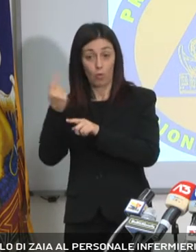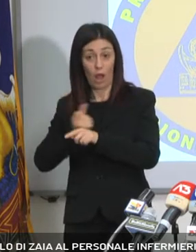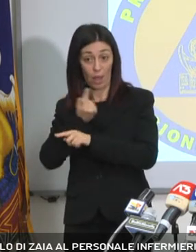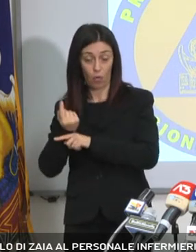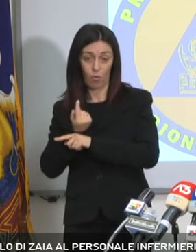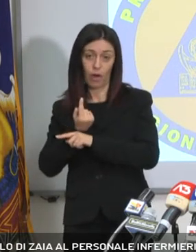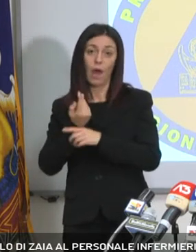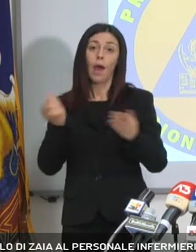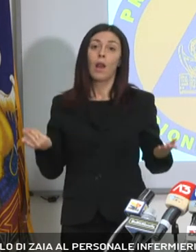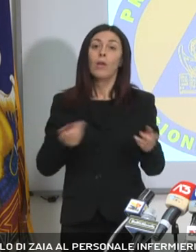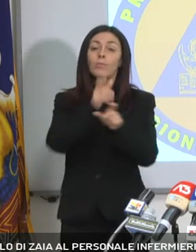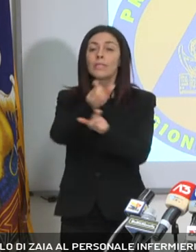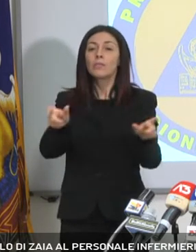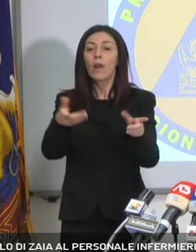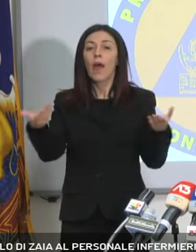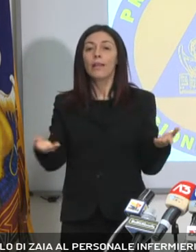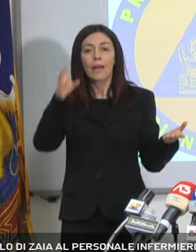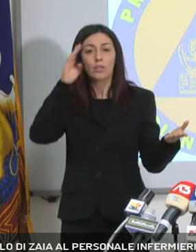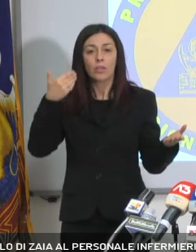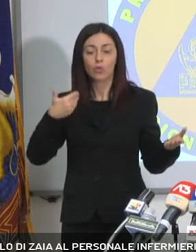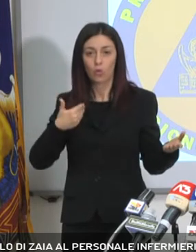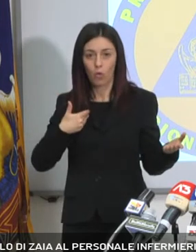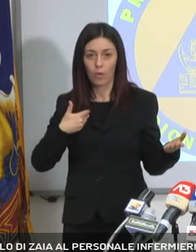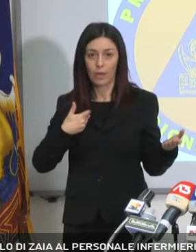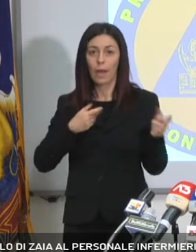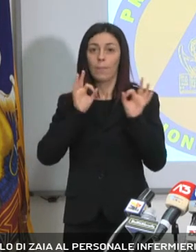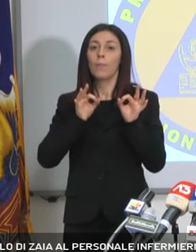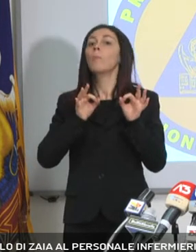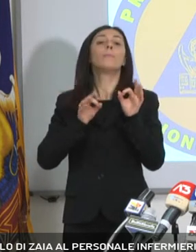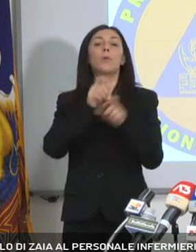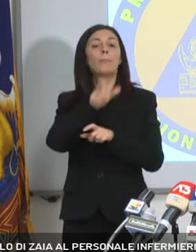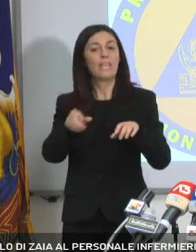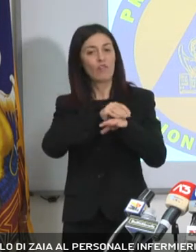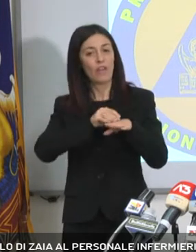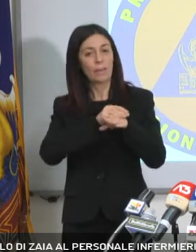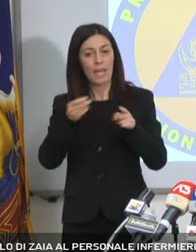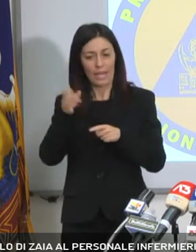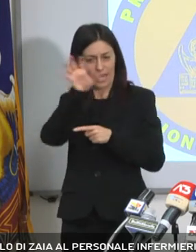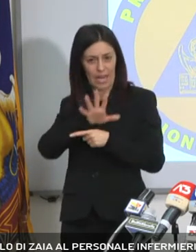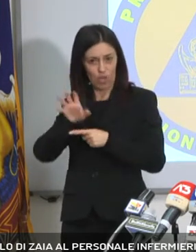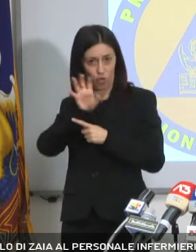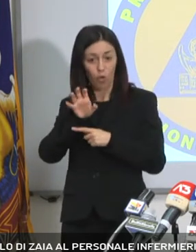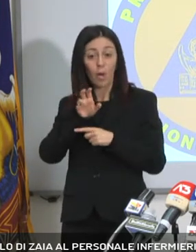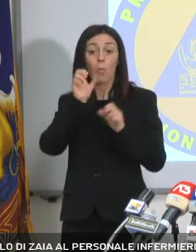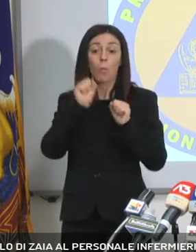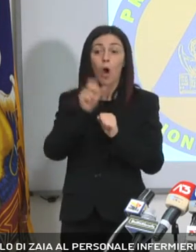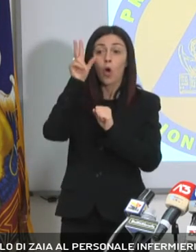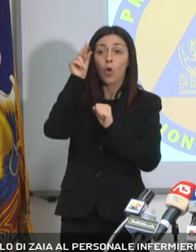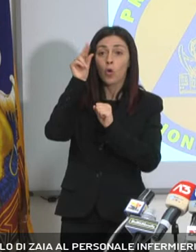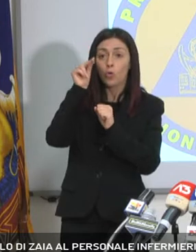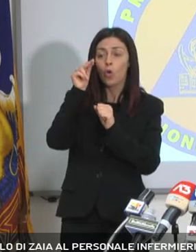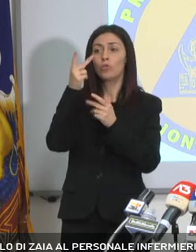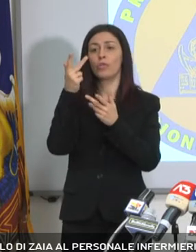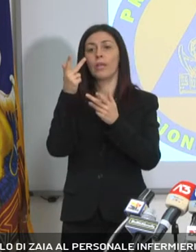stanno ascoltando, che sono il nostro personale infermieristico della Regione, che conoscono il personale infermieristico della Regione, che